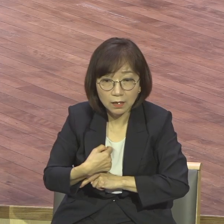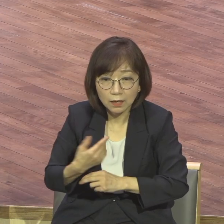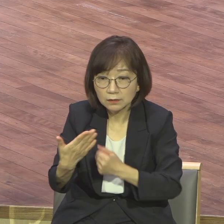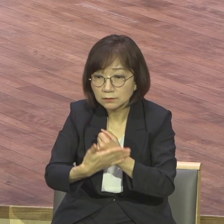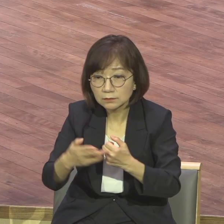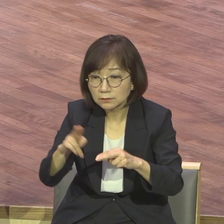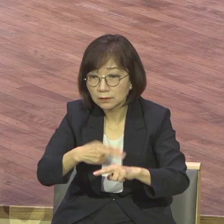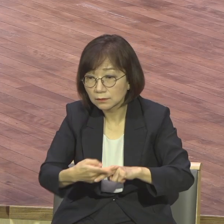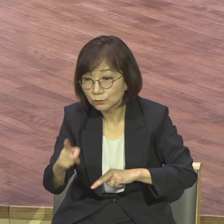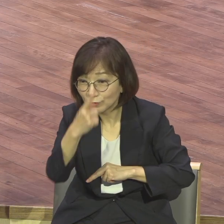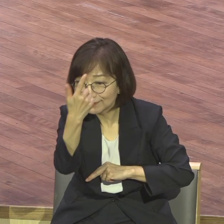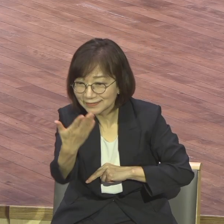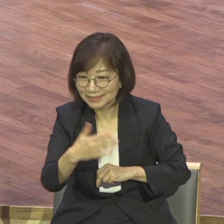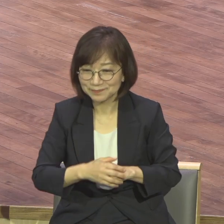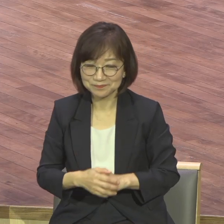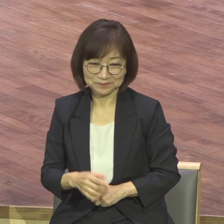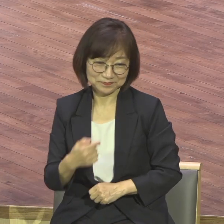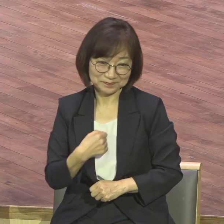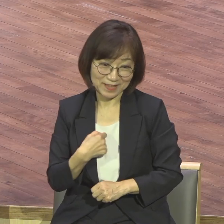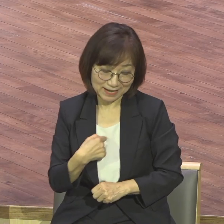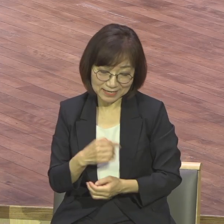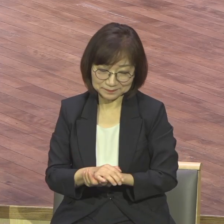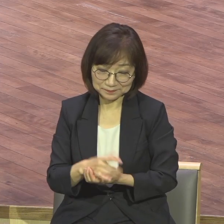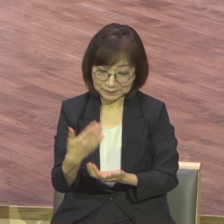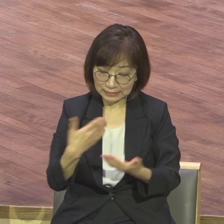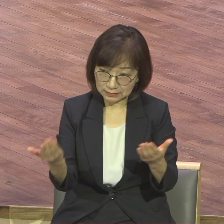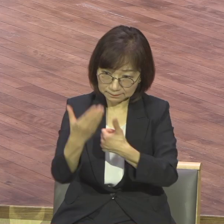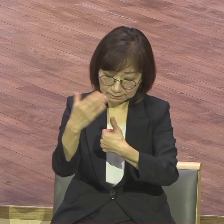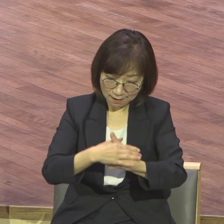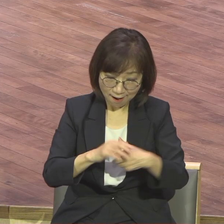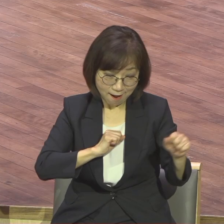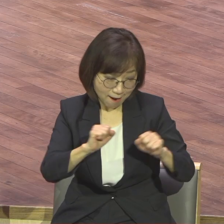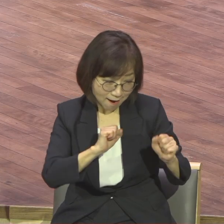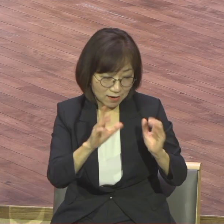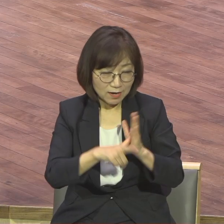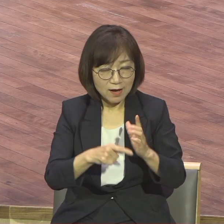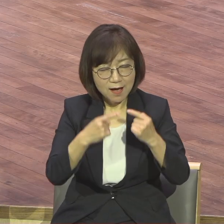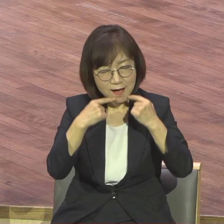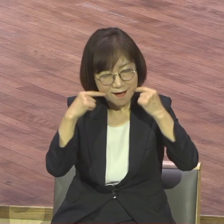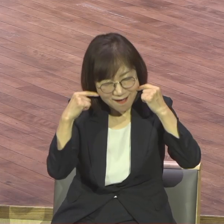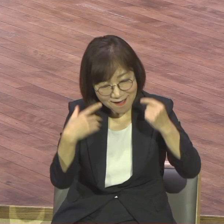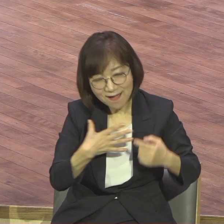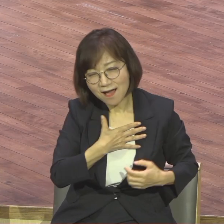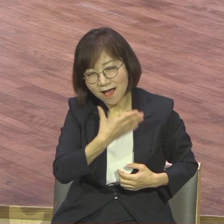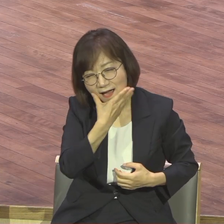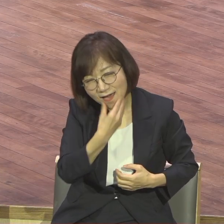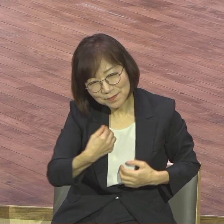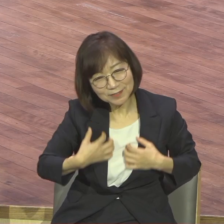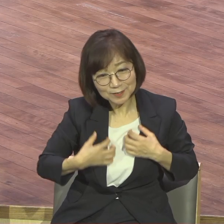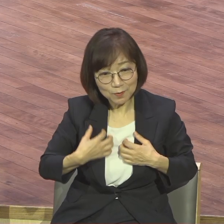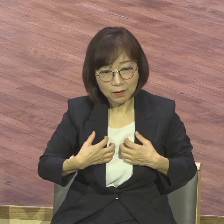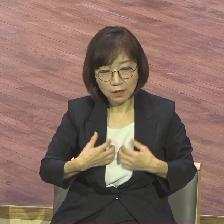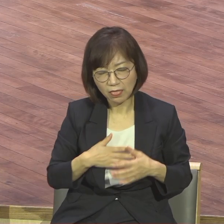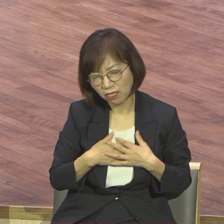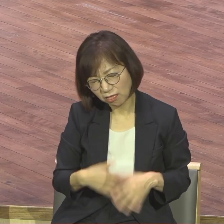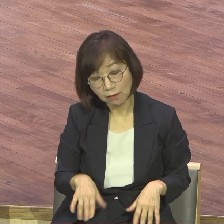신앙생활을 하면서 내가 이 사역을 하니까 너무 행복하고 즐겁다 피곤치 않다 너무 행복하다